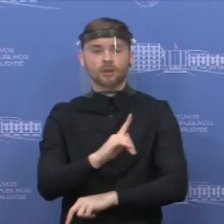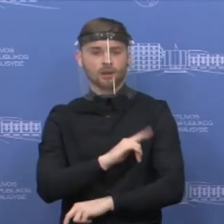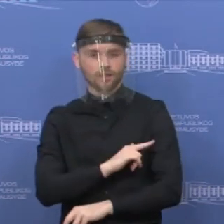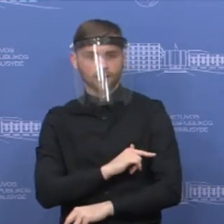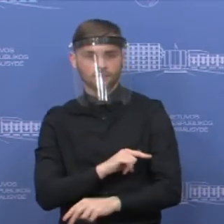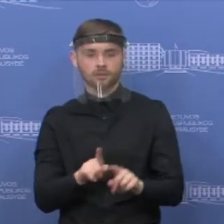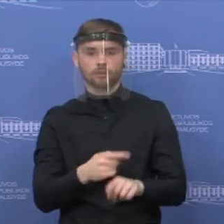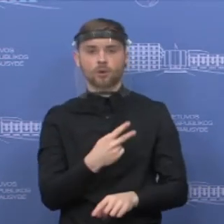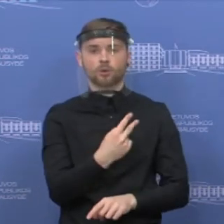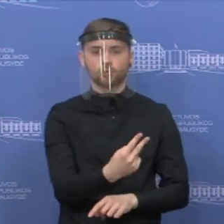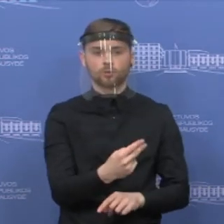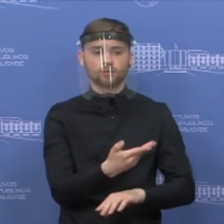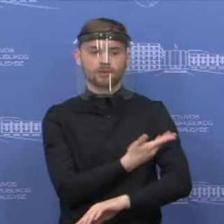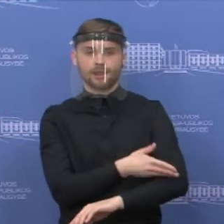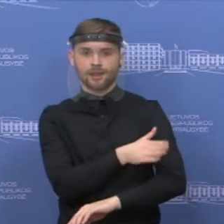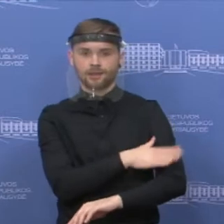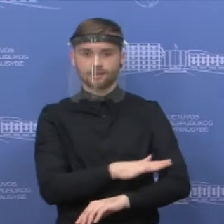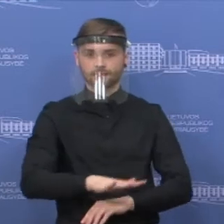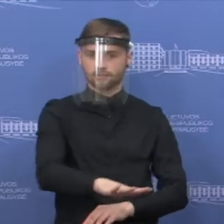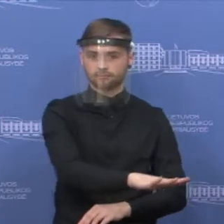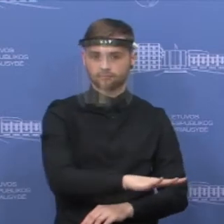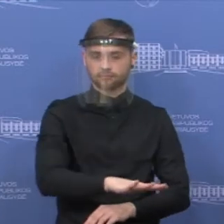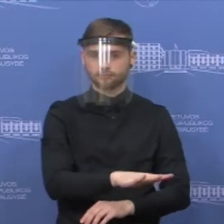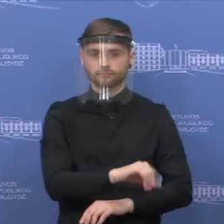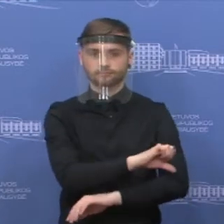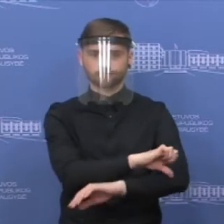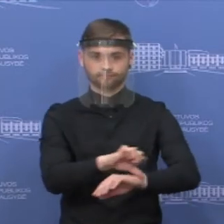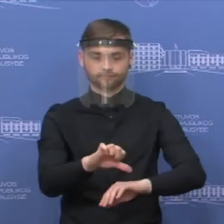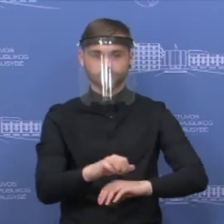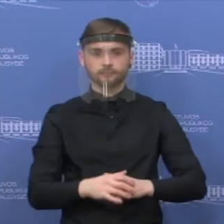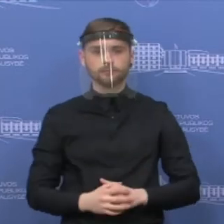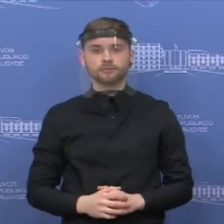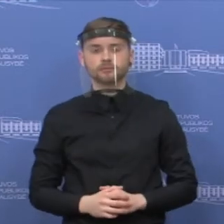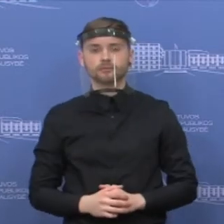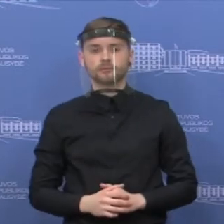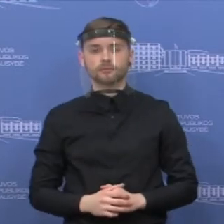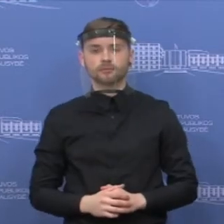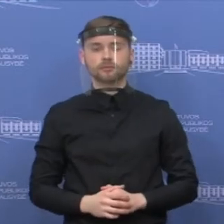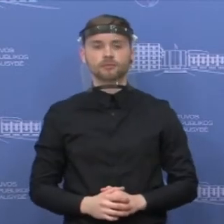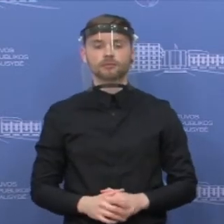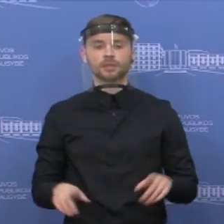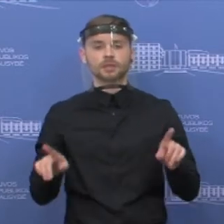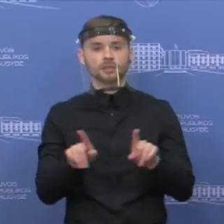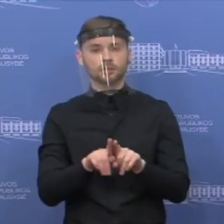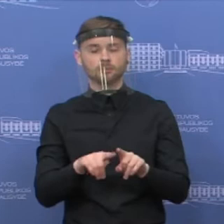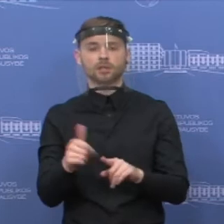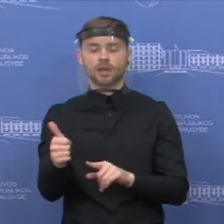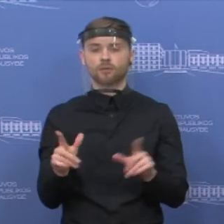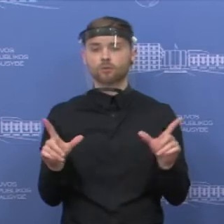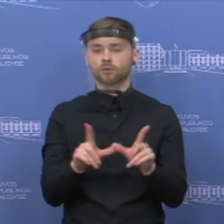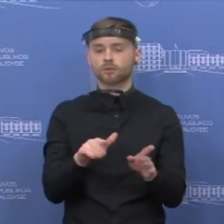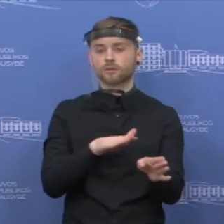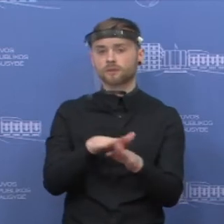kontrolės punktų prie Lenkijos pasienio pasienio. Taip pat užduočių vykdymui buvo